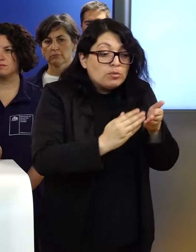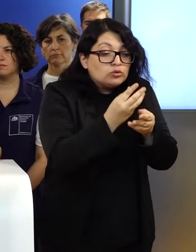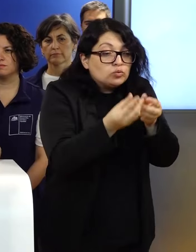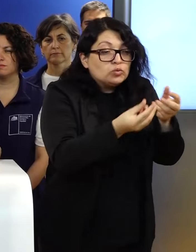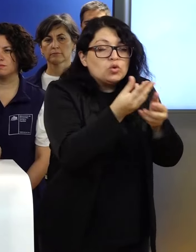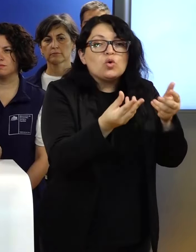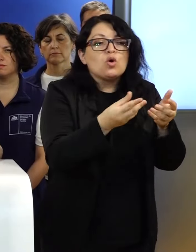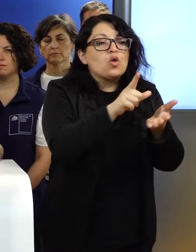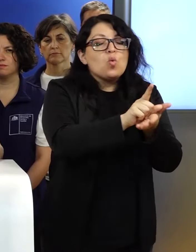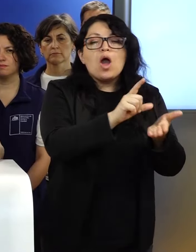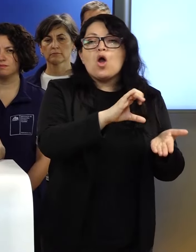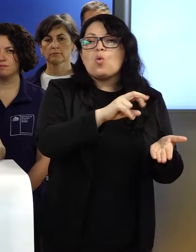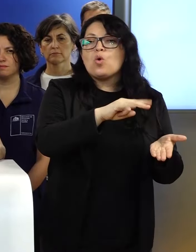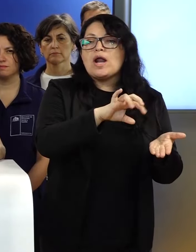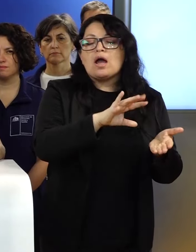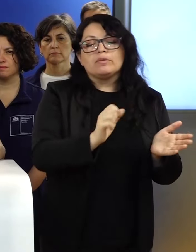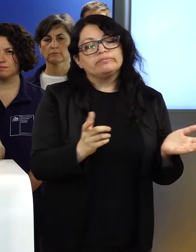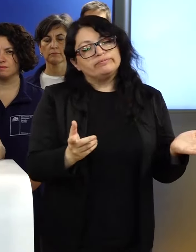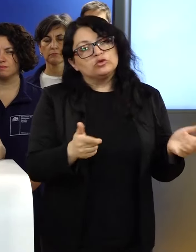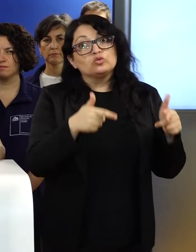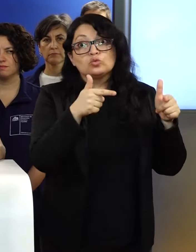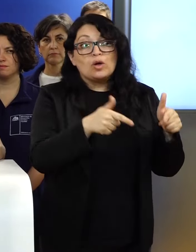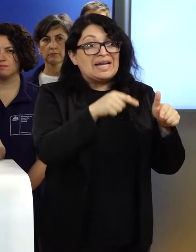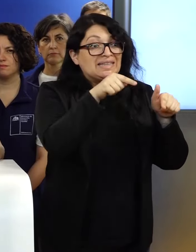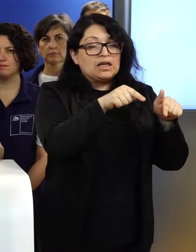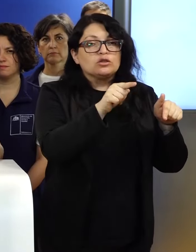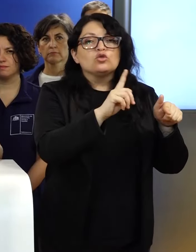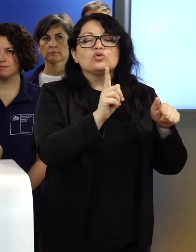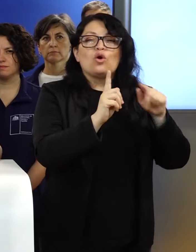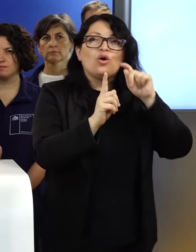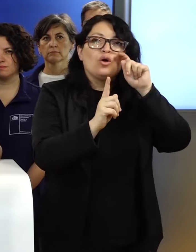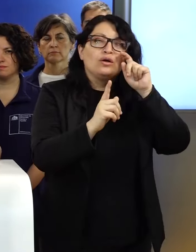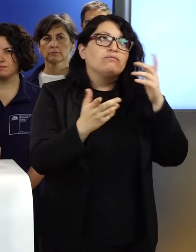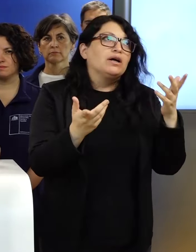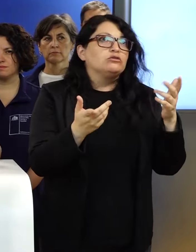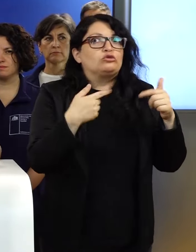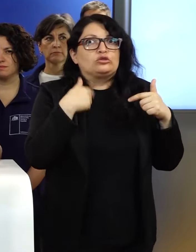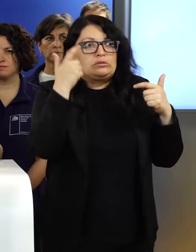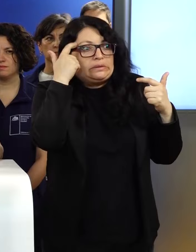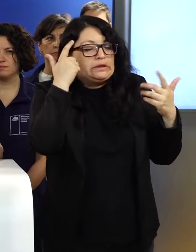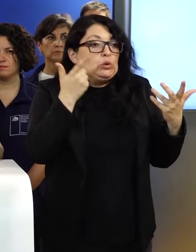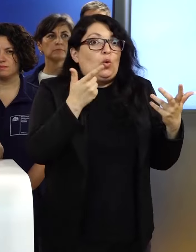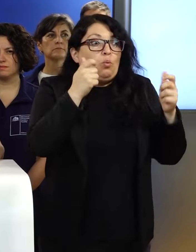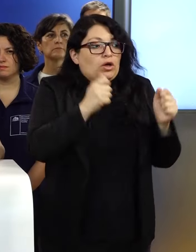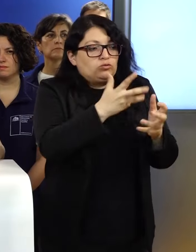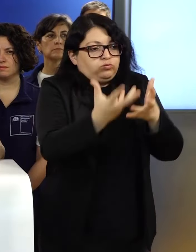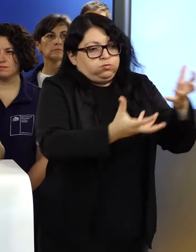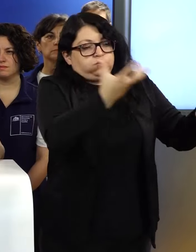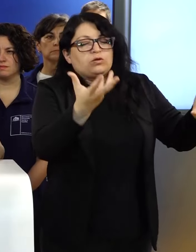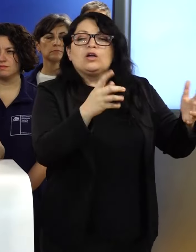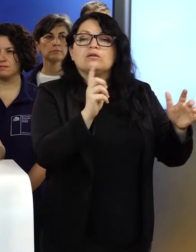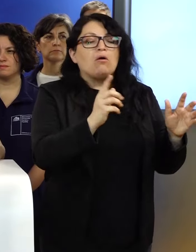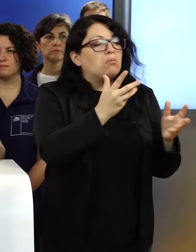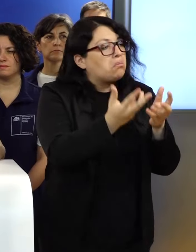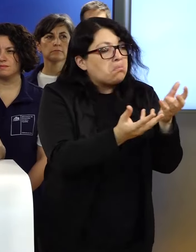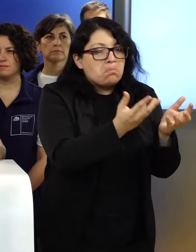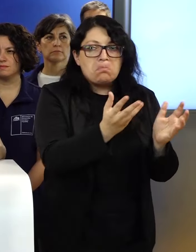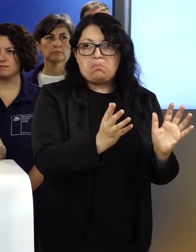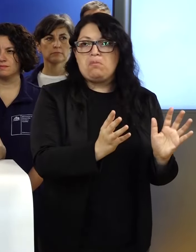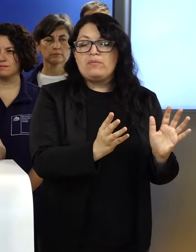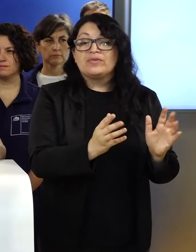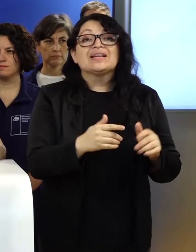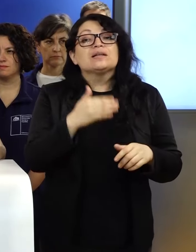en el sector de Curauma, afortunadamente no escaló como era, digamos, temíamos que se produjera, y el